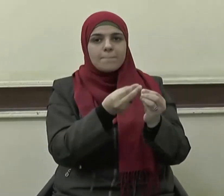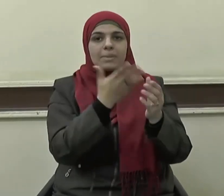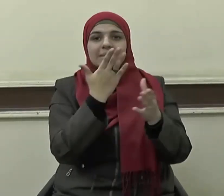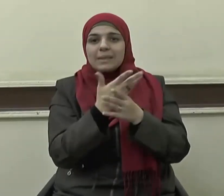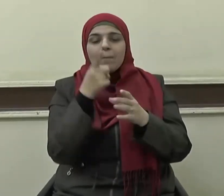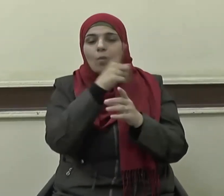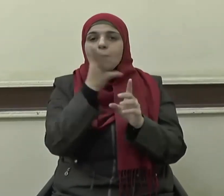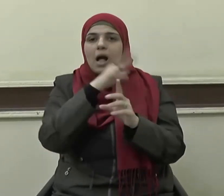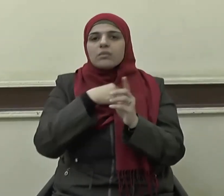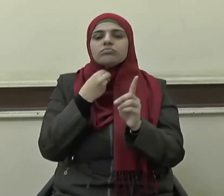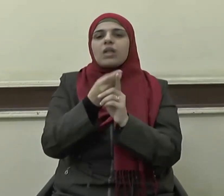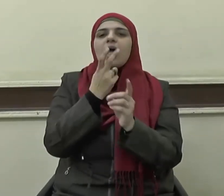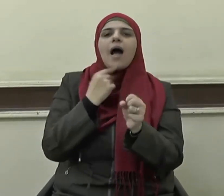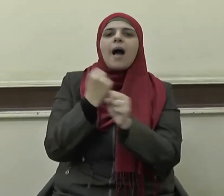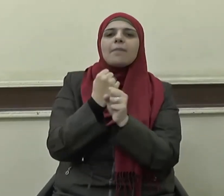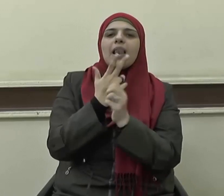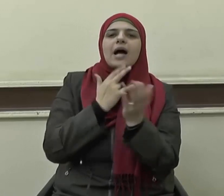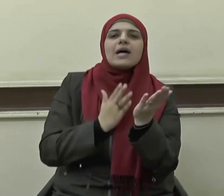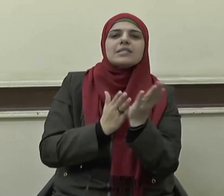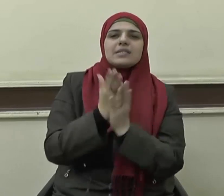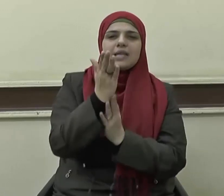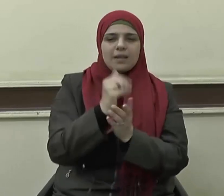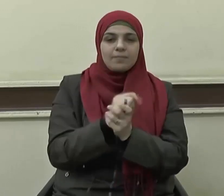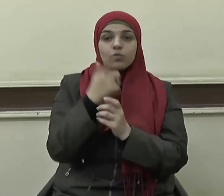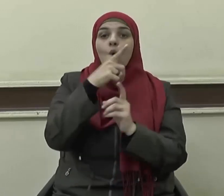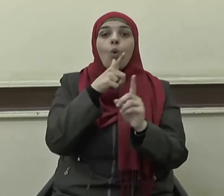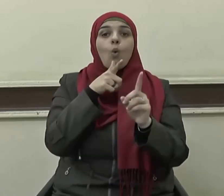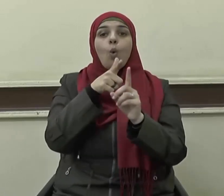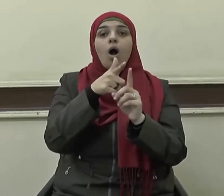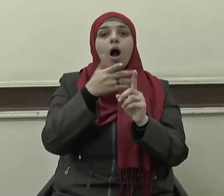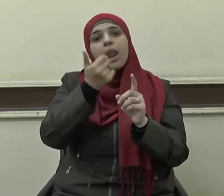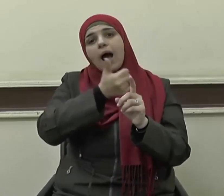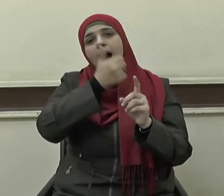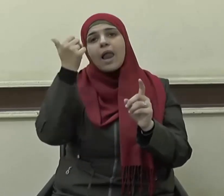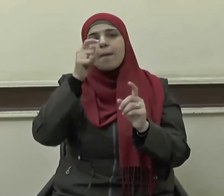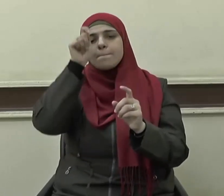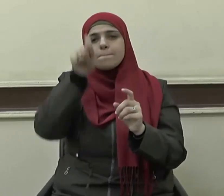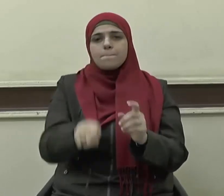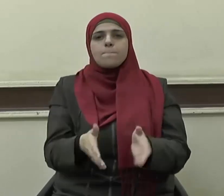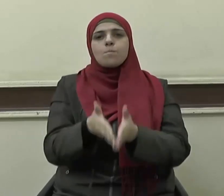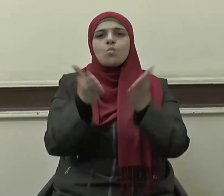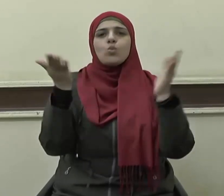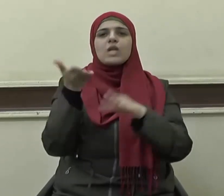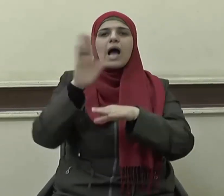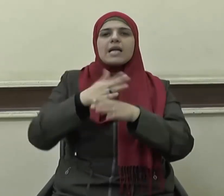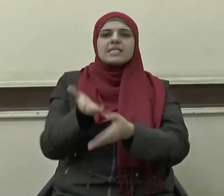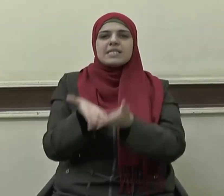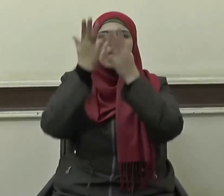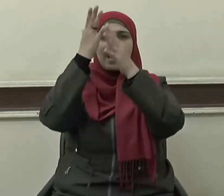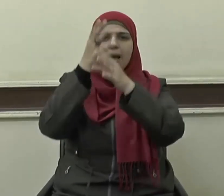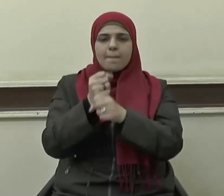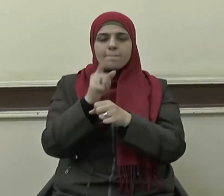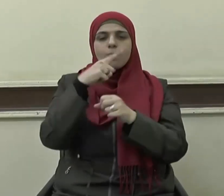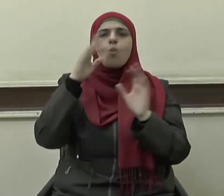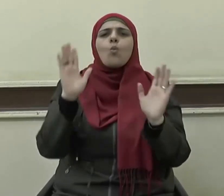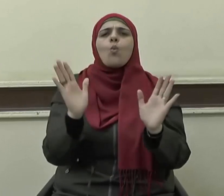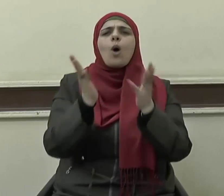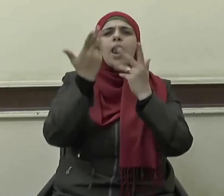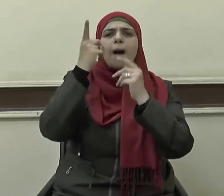نجزي المحسنين وقال عن سيدنا موسى عليه السلام ولما بلغ